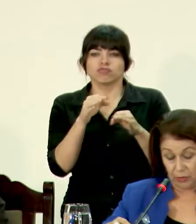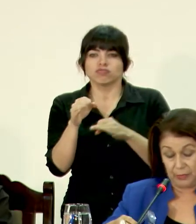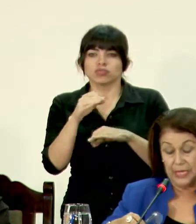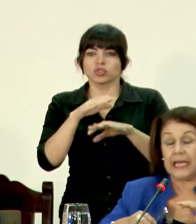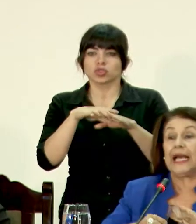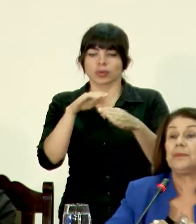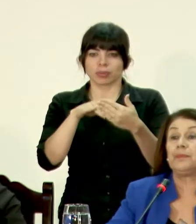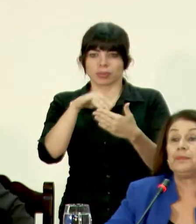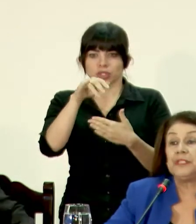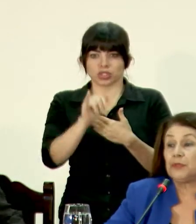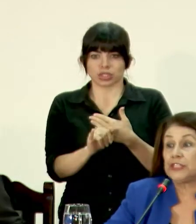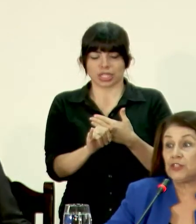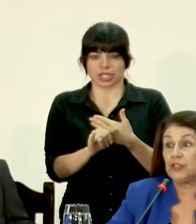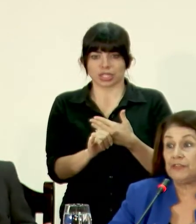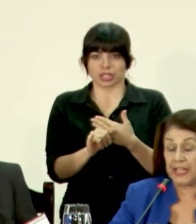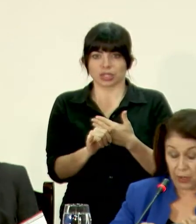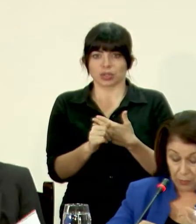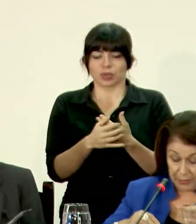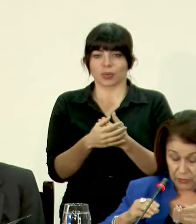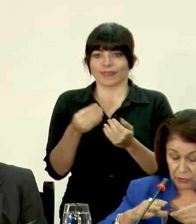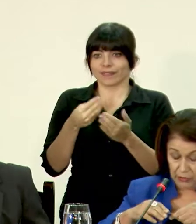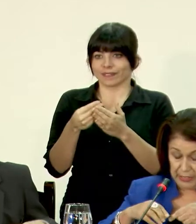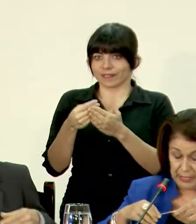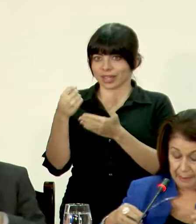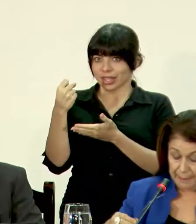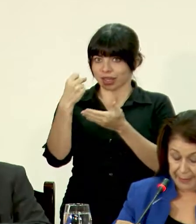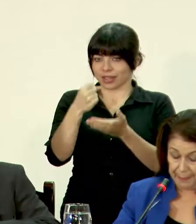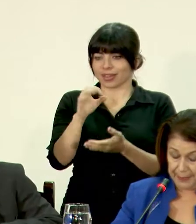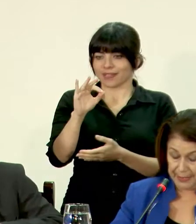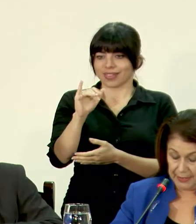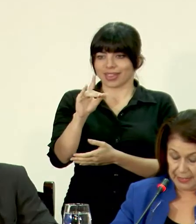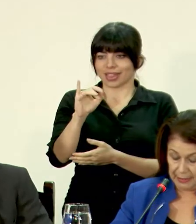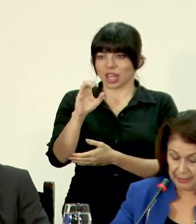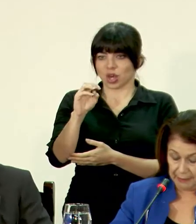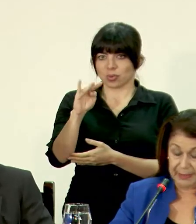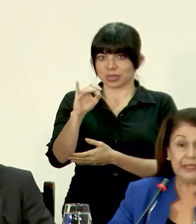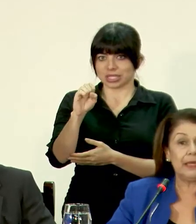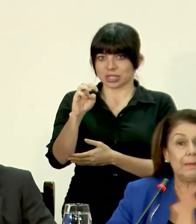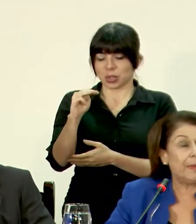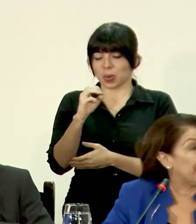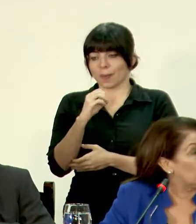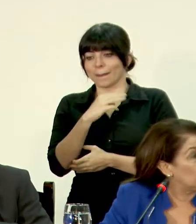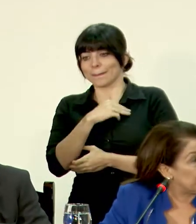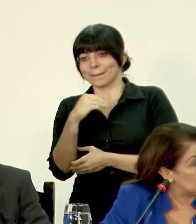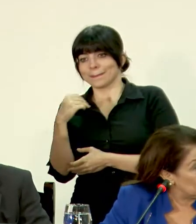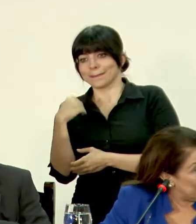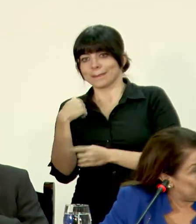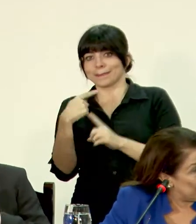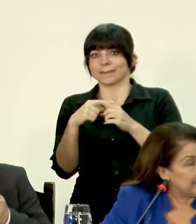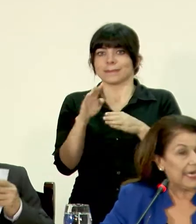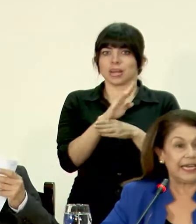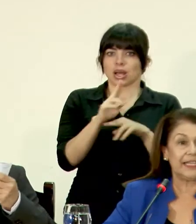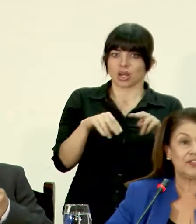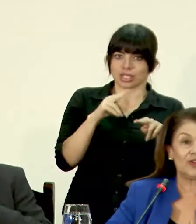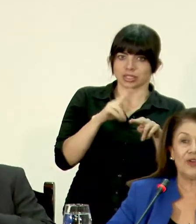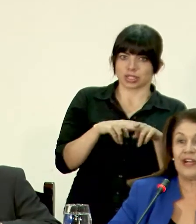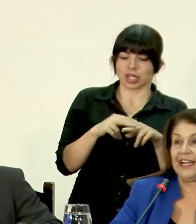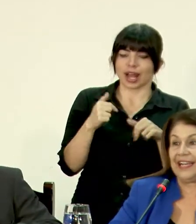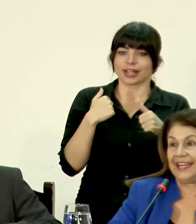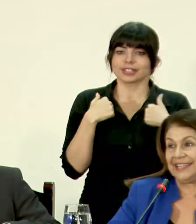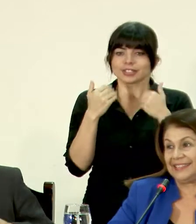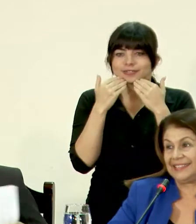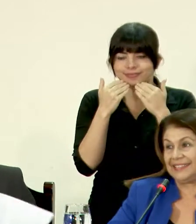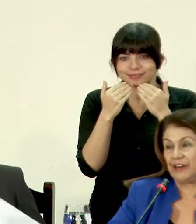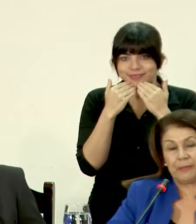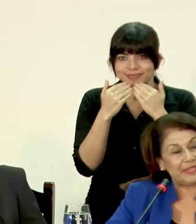proyecto de fideicomiso MEP, BID Banco Nacional. Agradezco